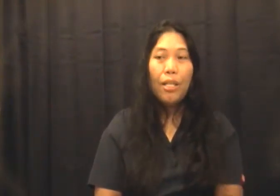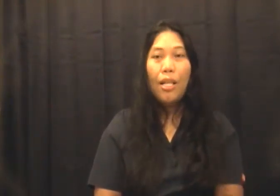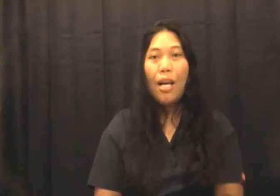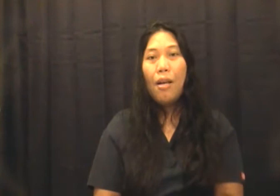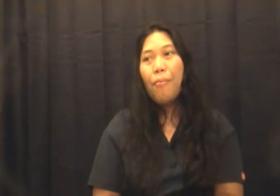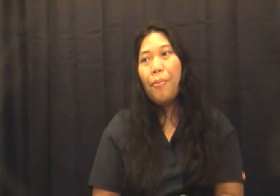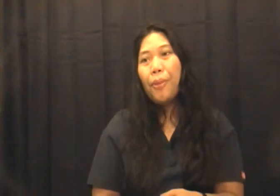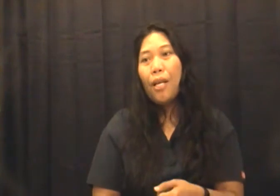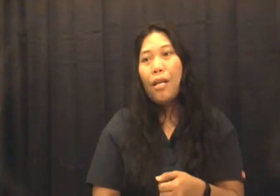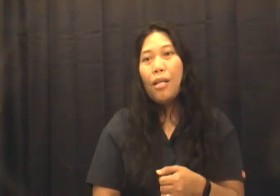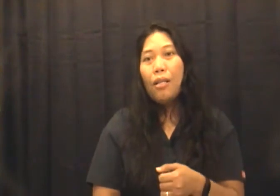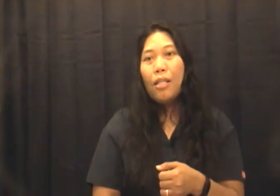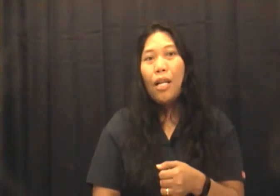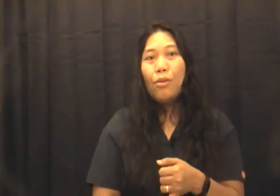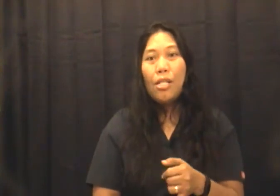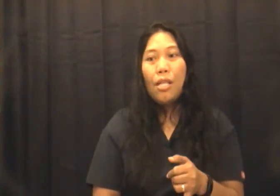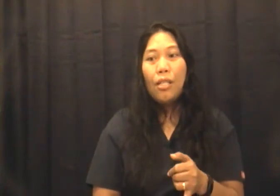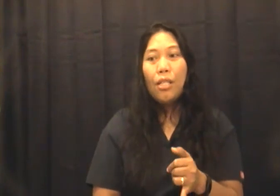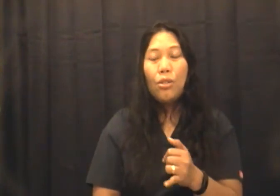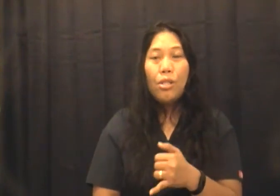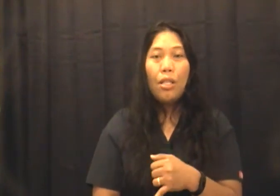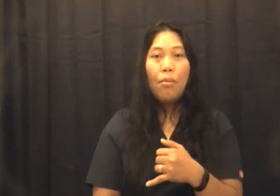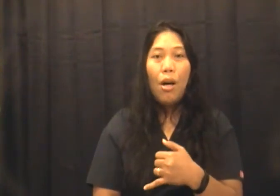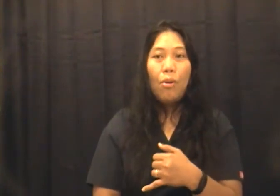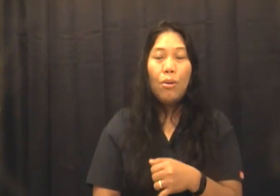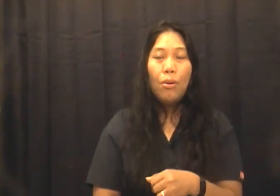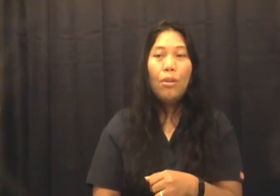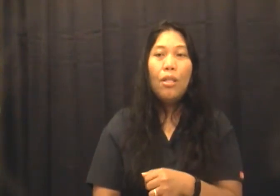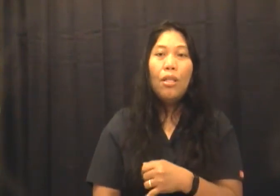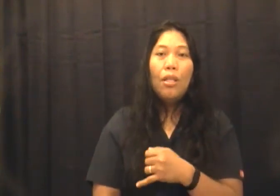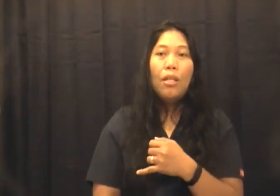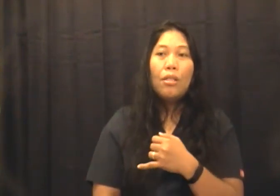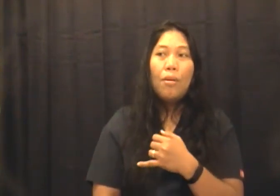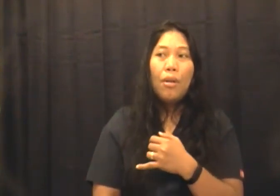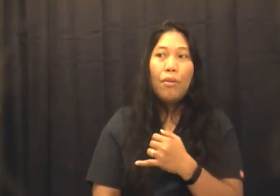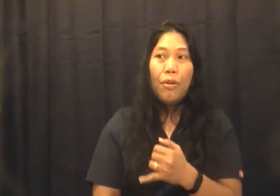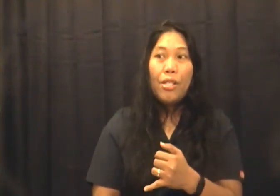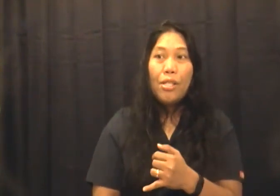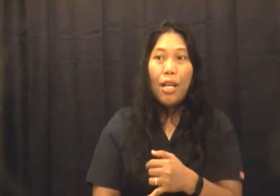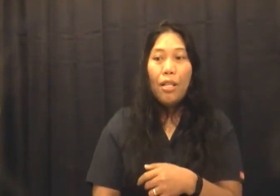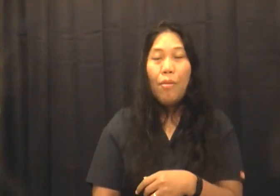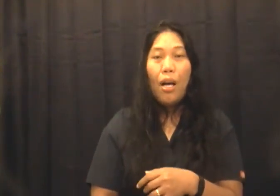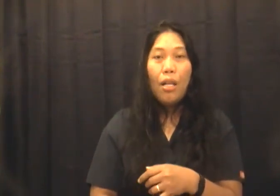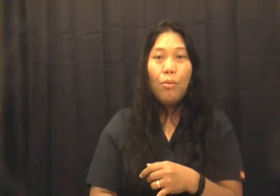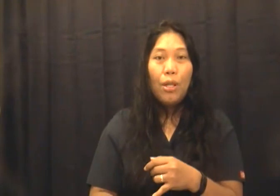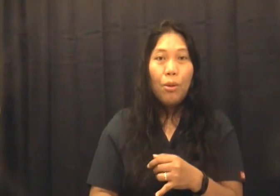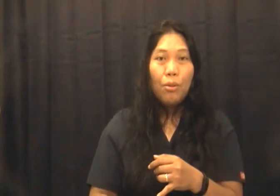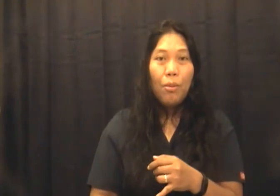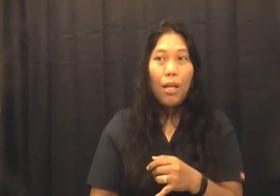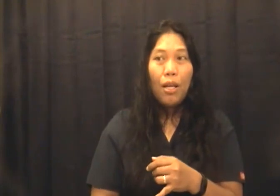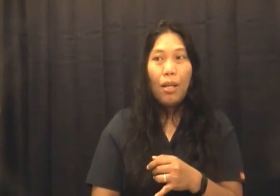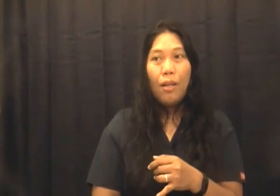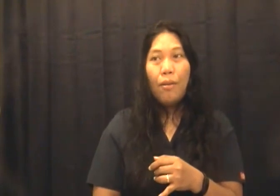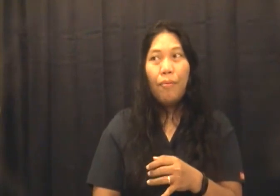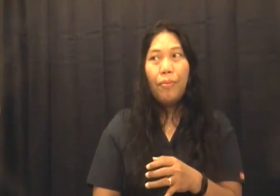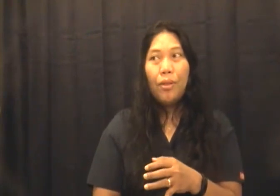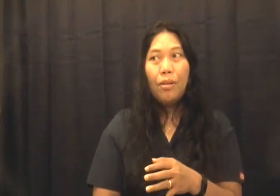mind nila lalo na sa nature sa trabaho ko sa mga friends din na makahalobilo baka